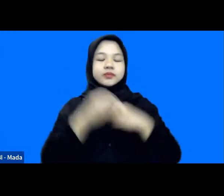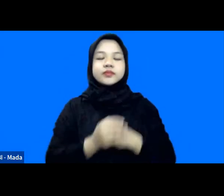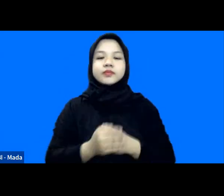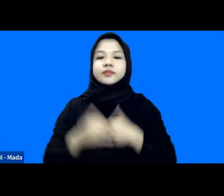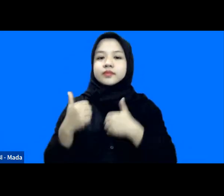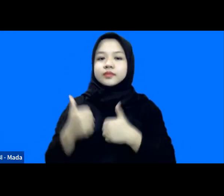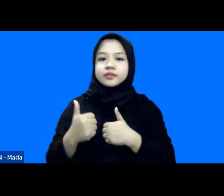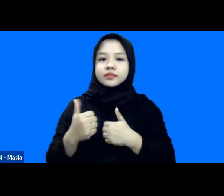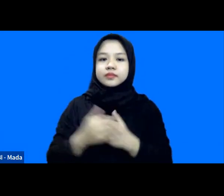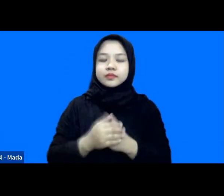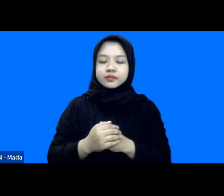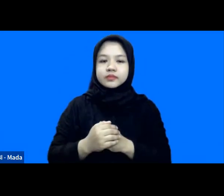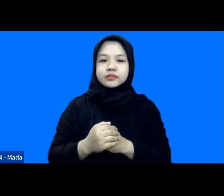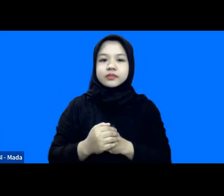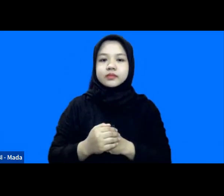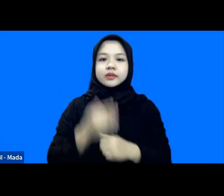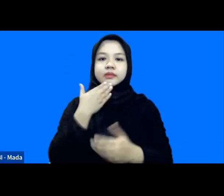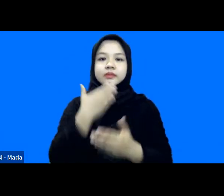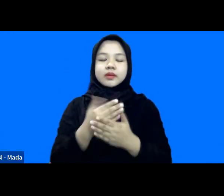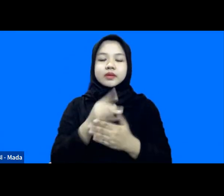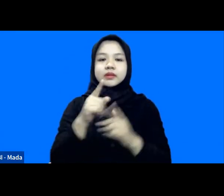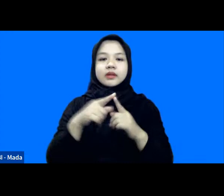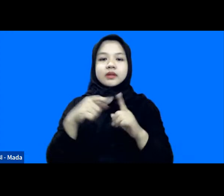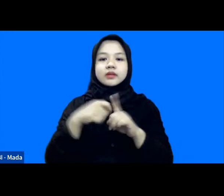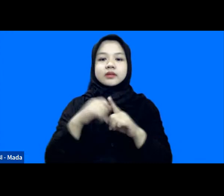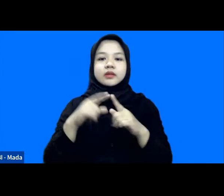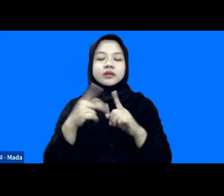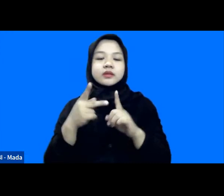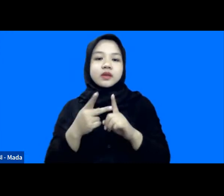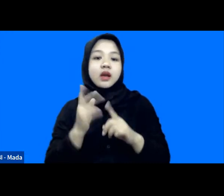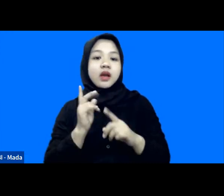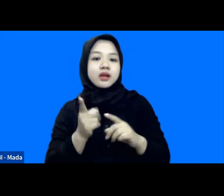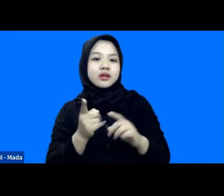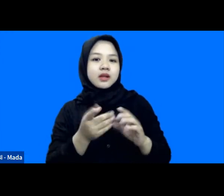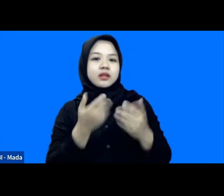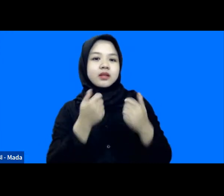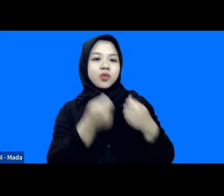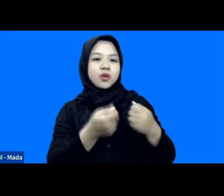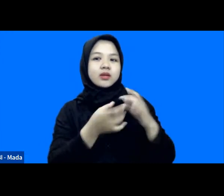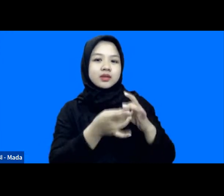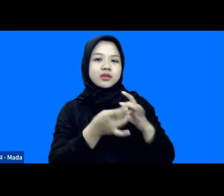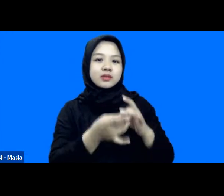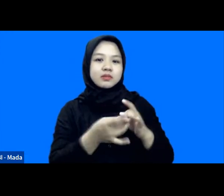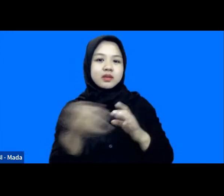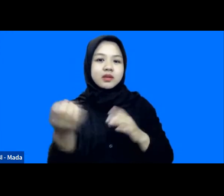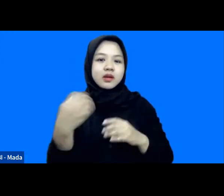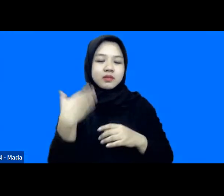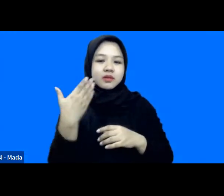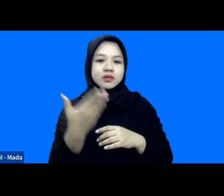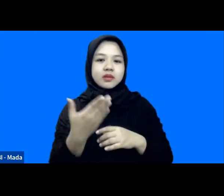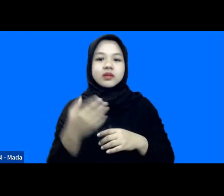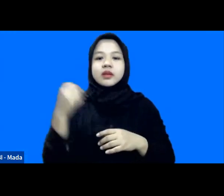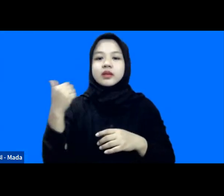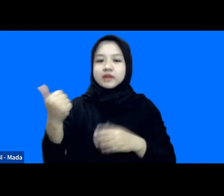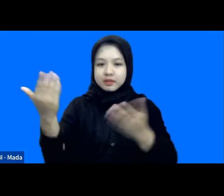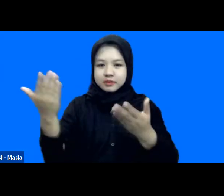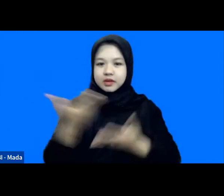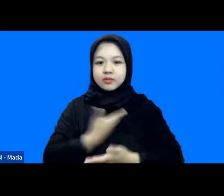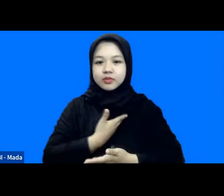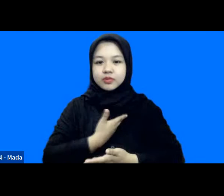kasih Mbak Zakia Mas Hilman ini ada tawaran kerjasama ini tanggapannya siap disambut silahkan